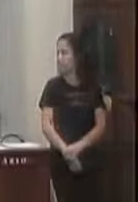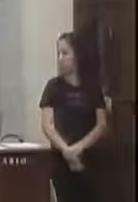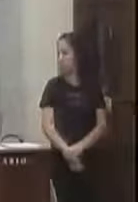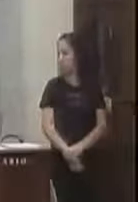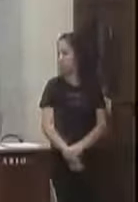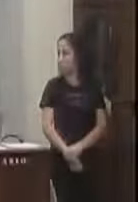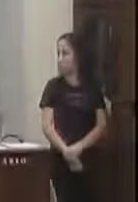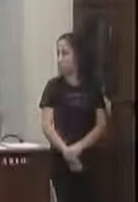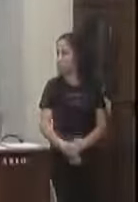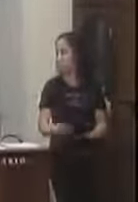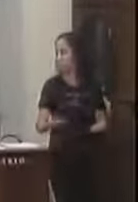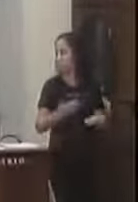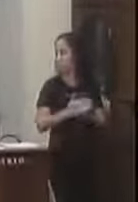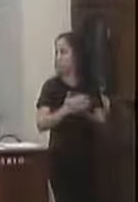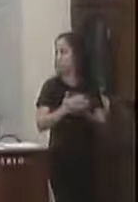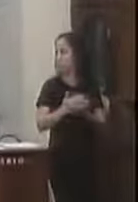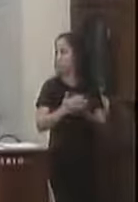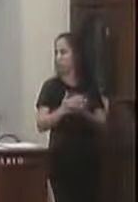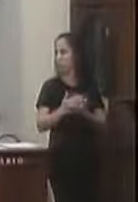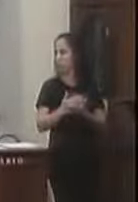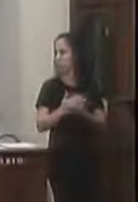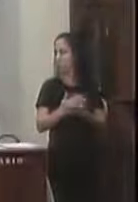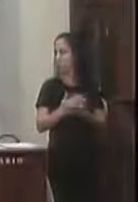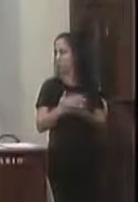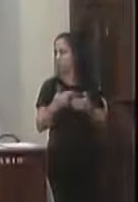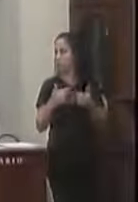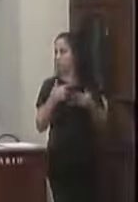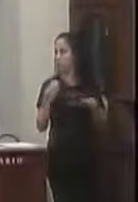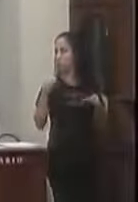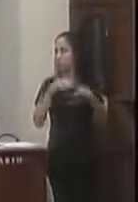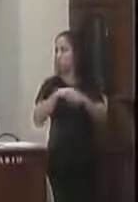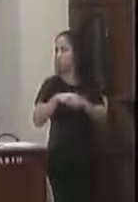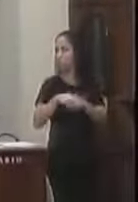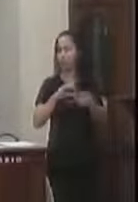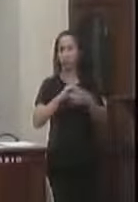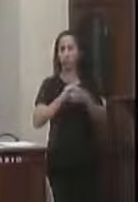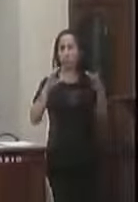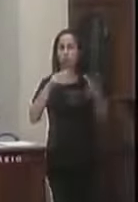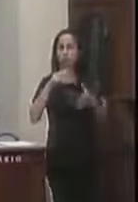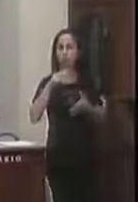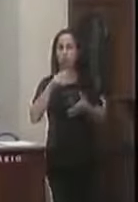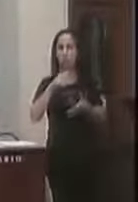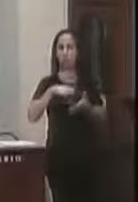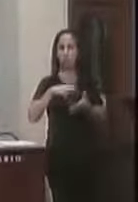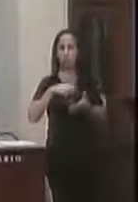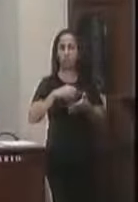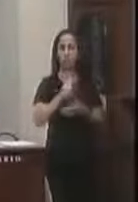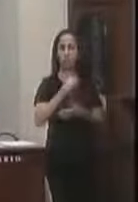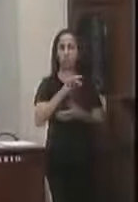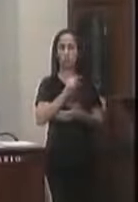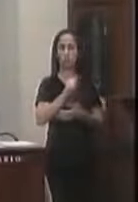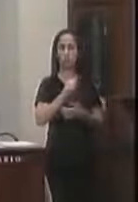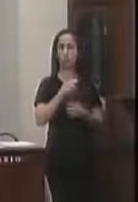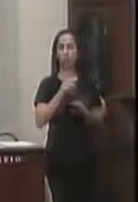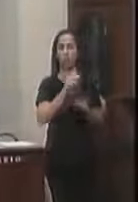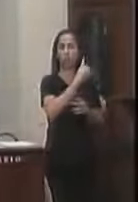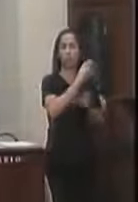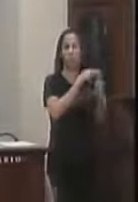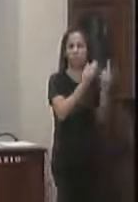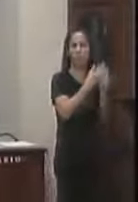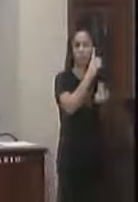Vamos colocar em votação a dispensa da sessão ordinária do dia 9